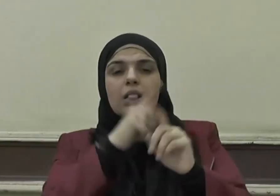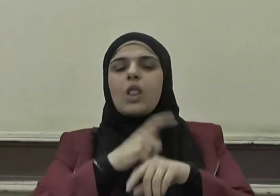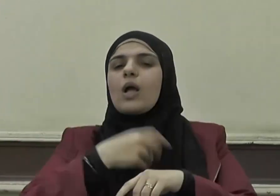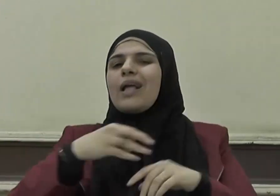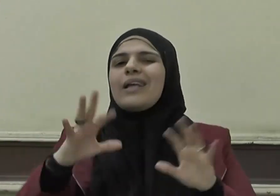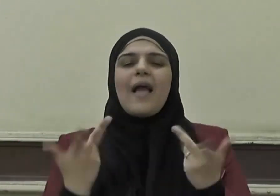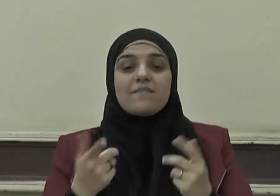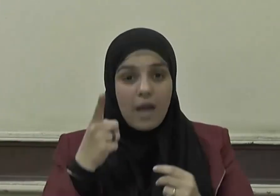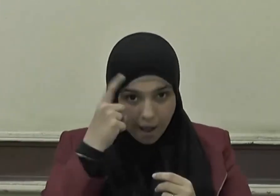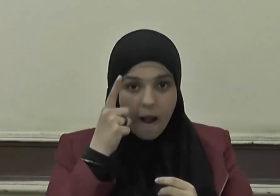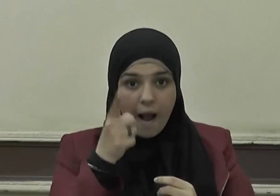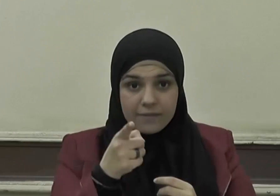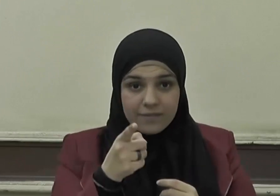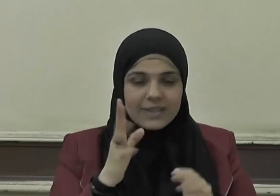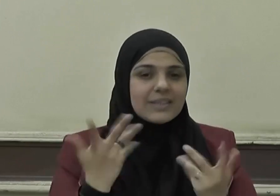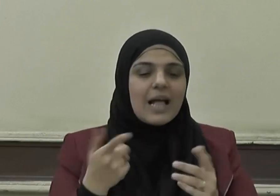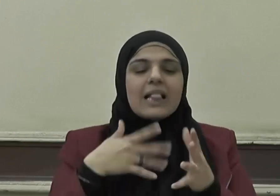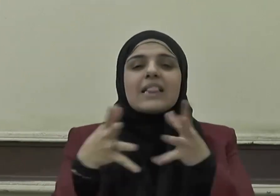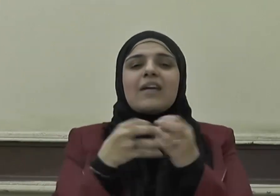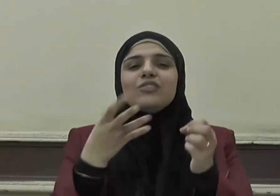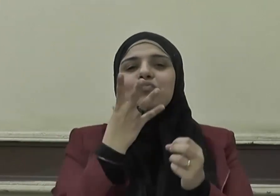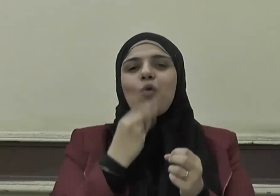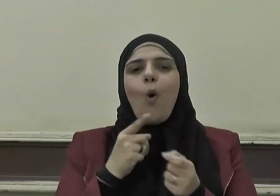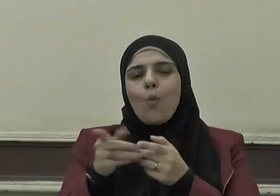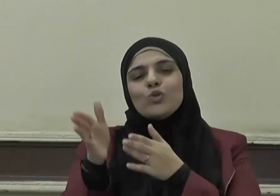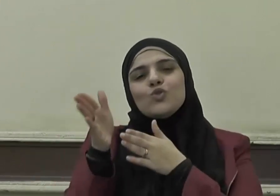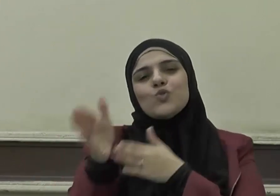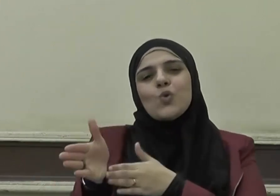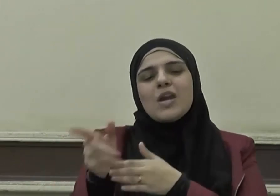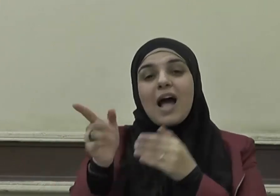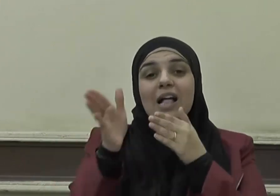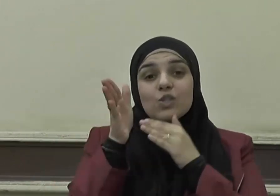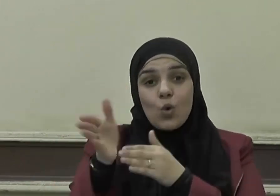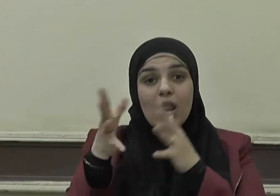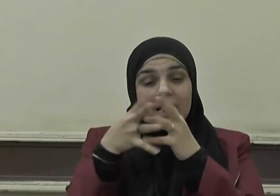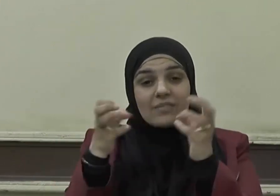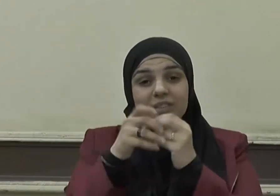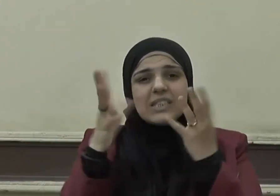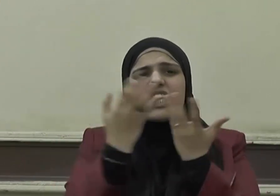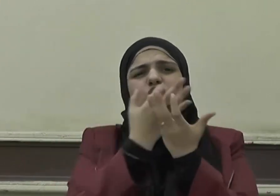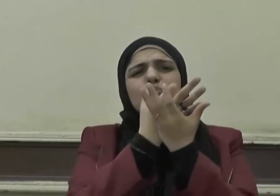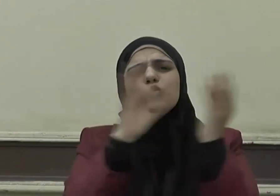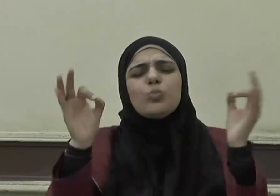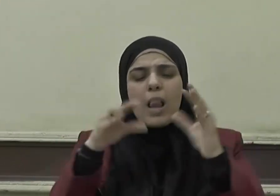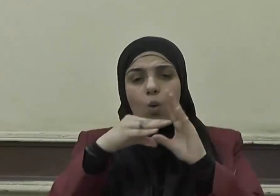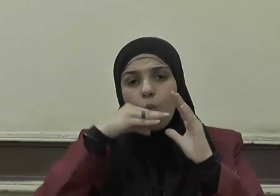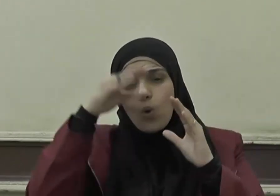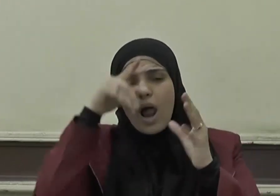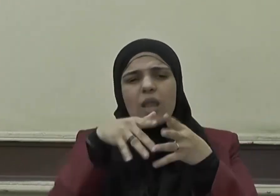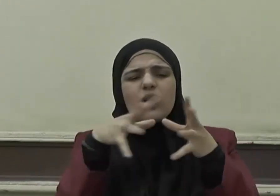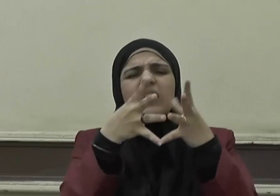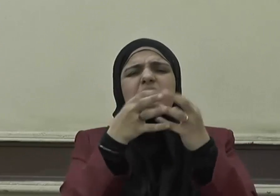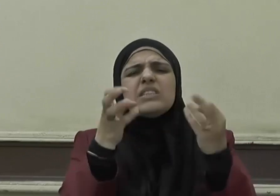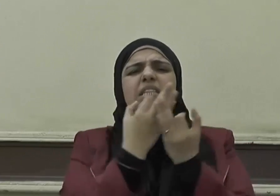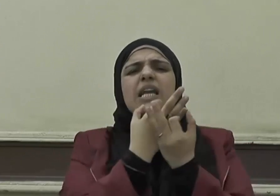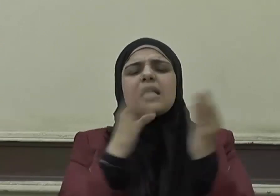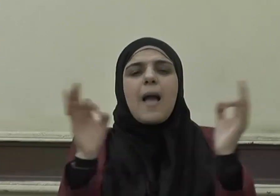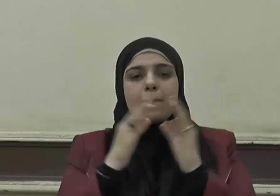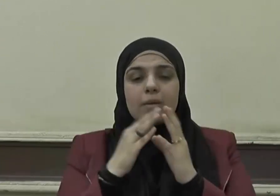وكما فصلت السنة النبوية الشريفة المجملة من القرآن الكريم فهي